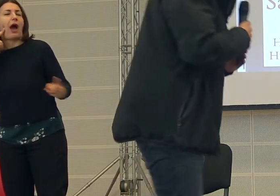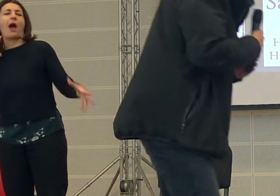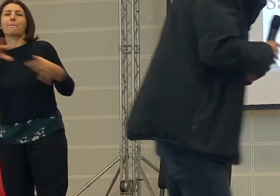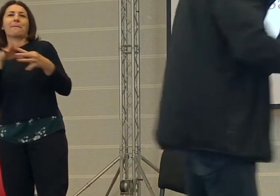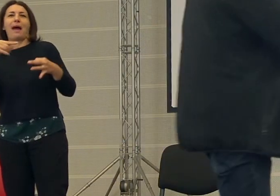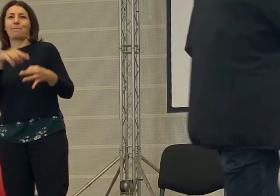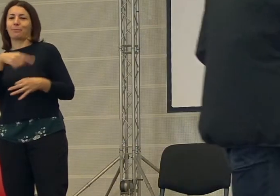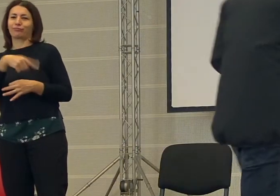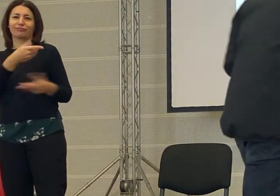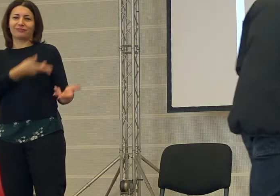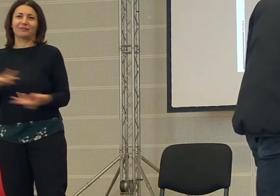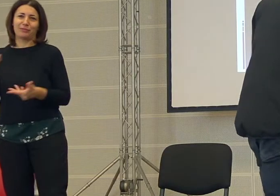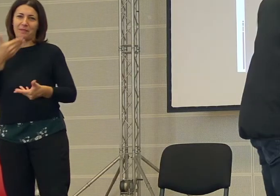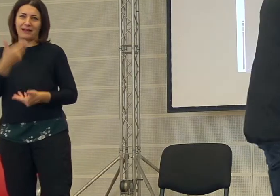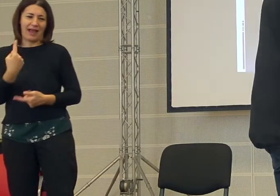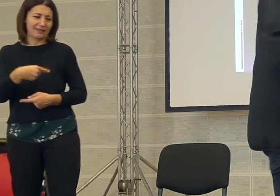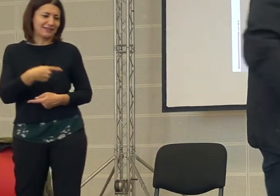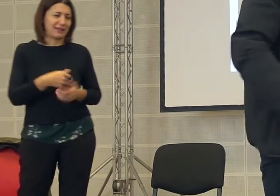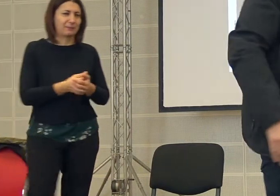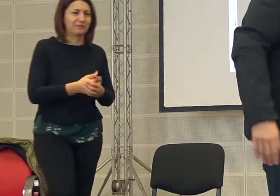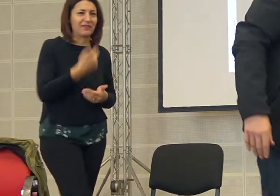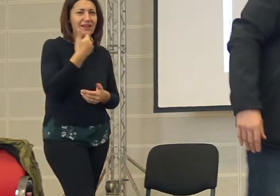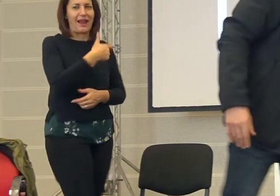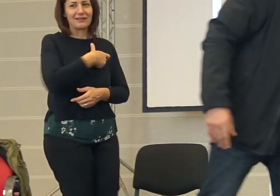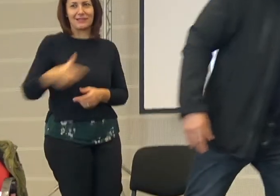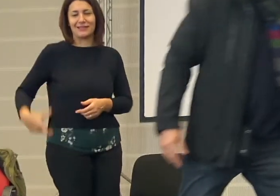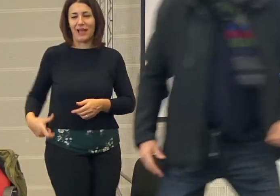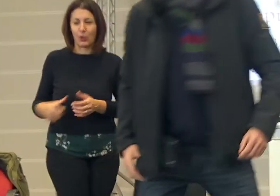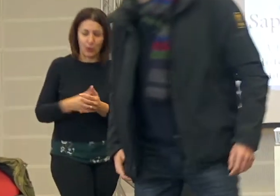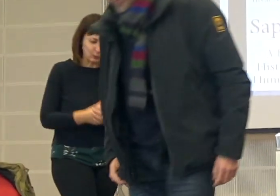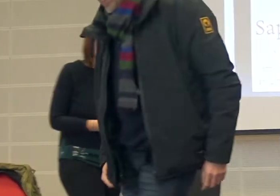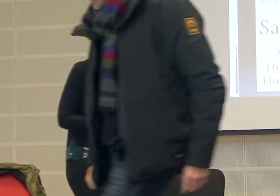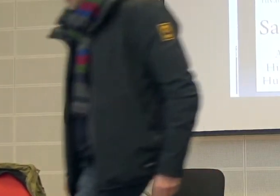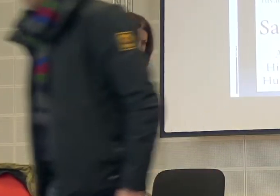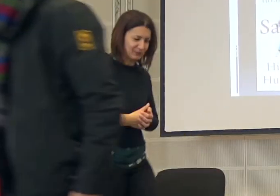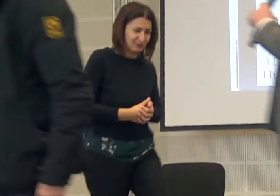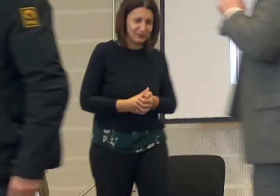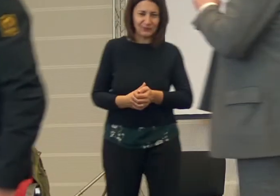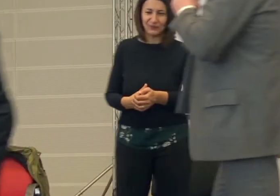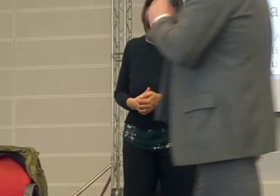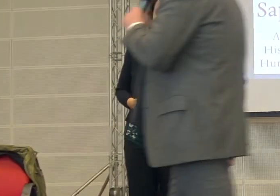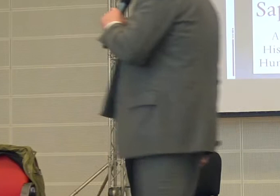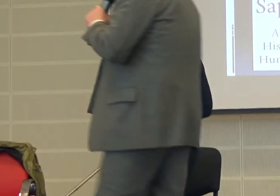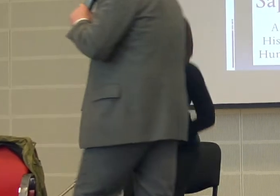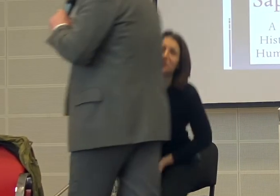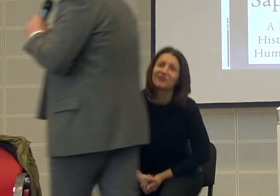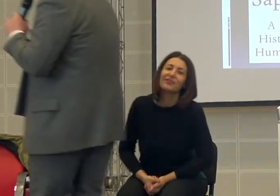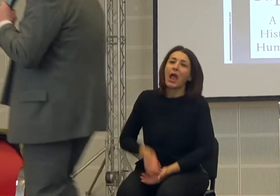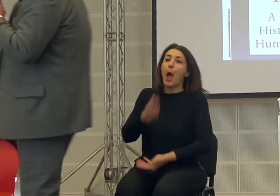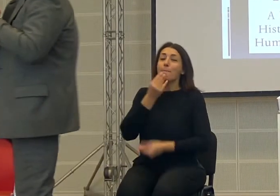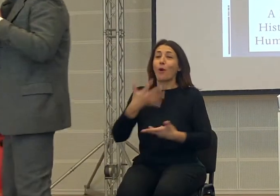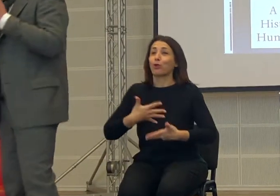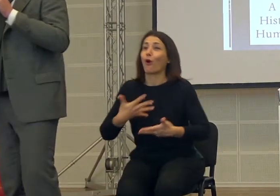Eccolo qua, grazie. Grazie Sindaco. Siamo molto contenti anche per la questione che